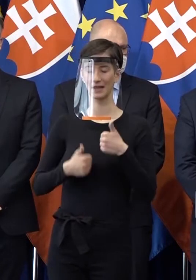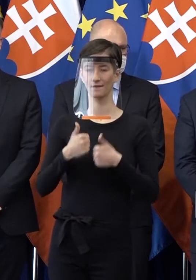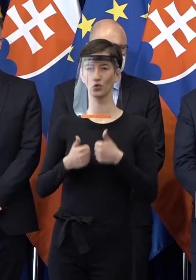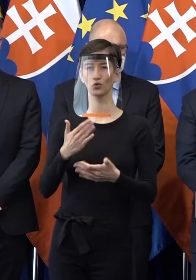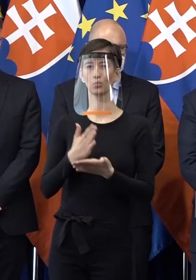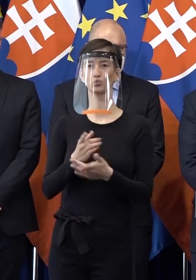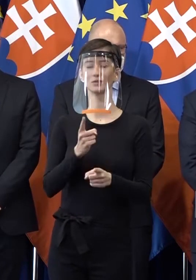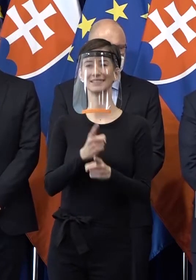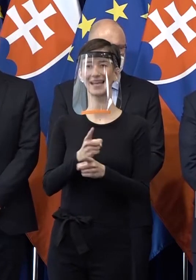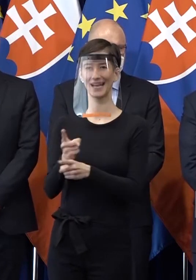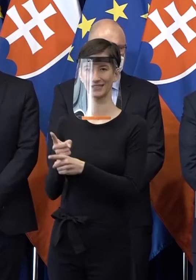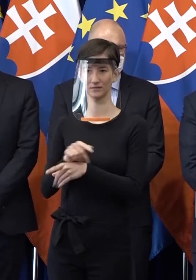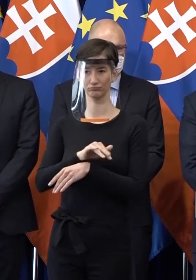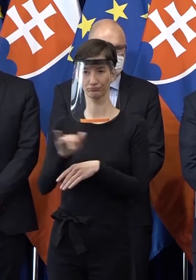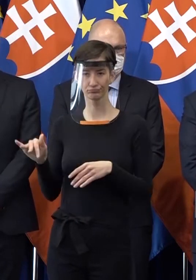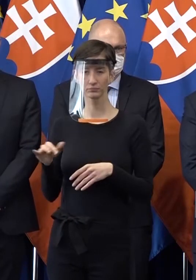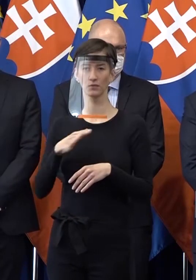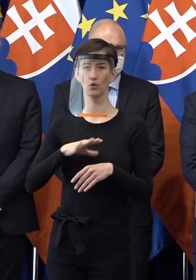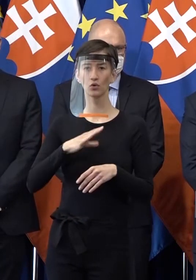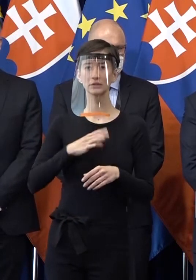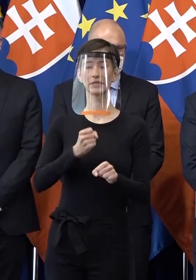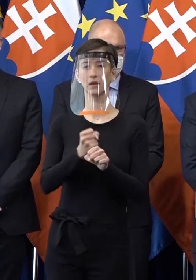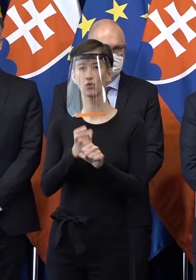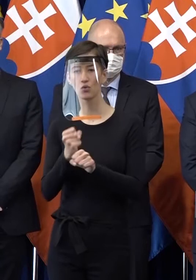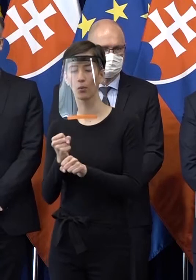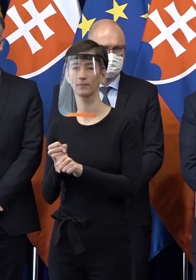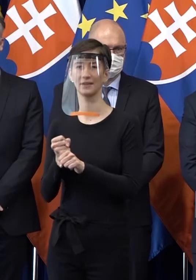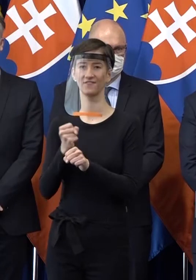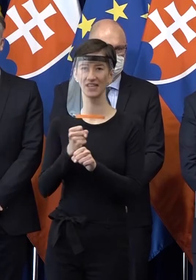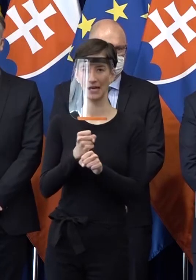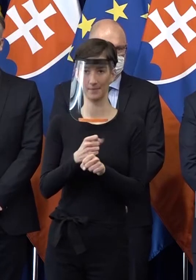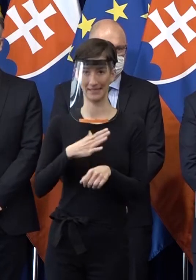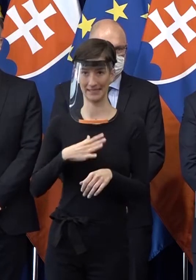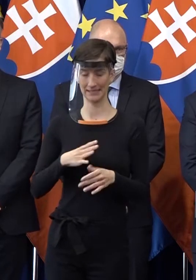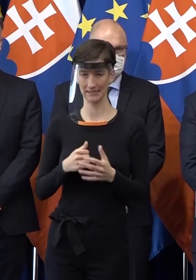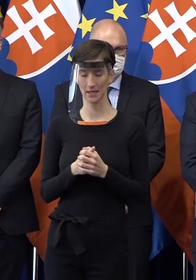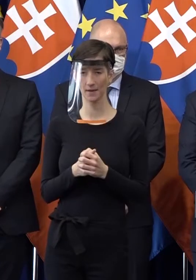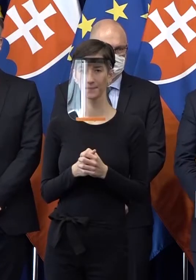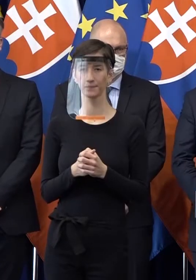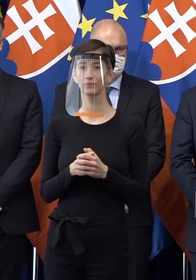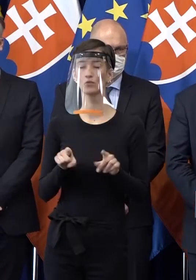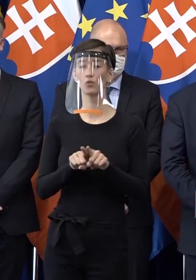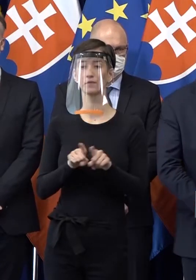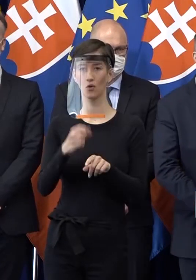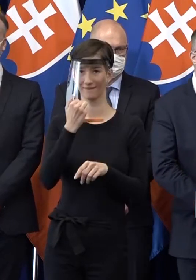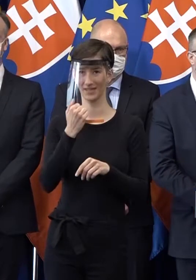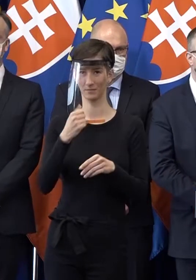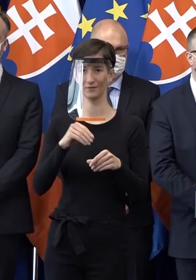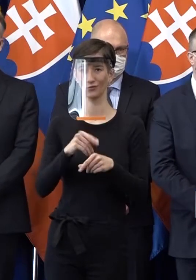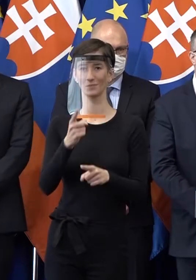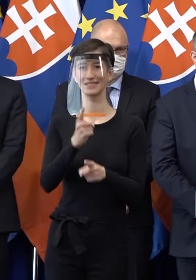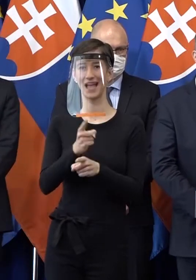chcú vyrábať a plniť svoj odberateľský reťazec. Firmám, ktorým klesajú zákazky